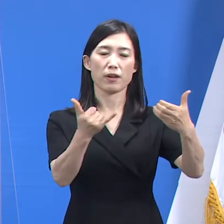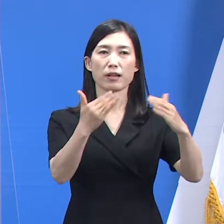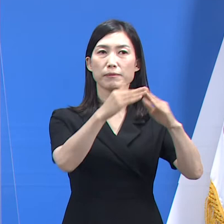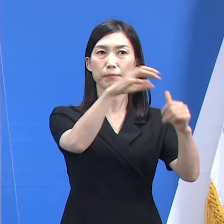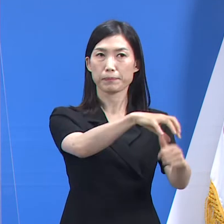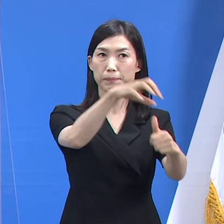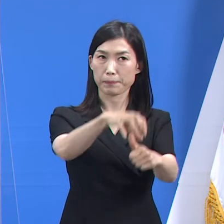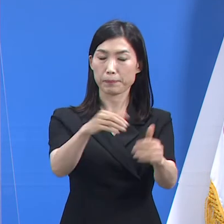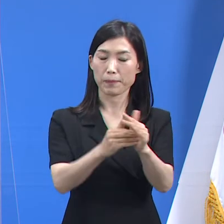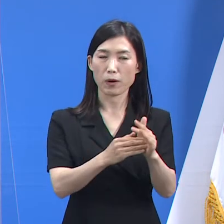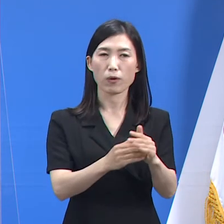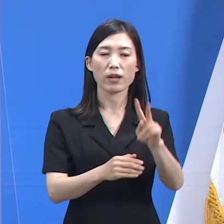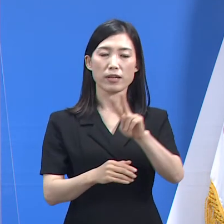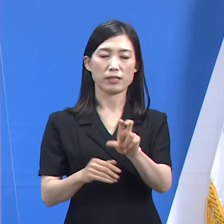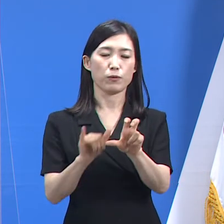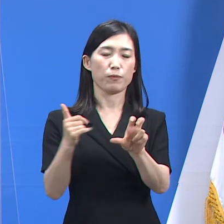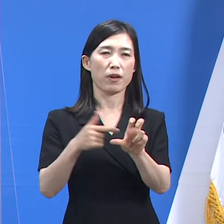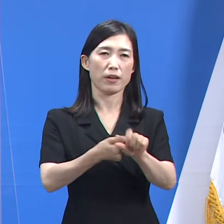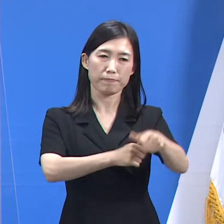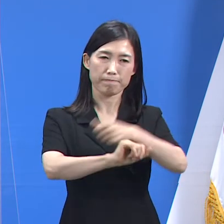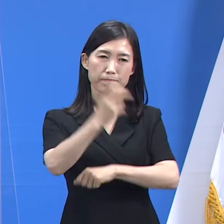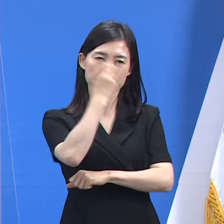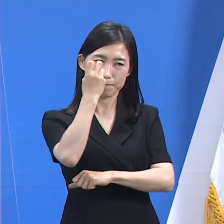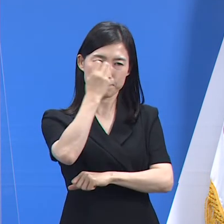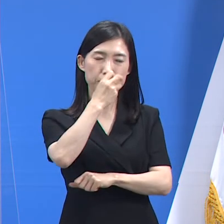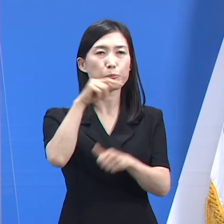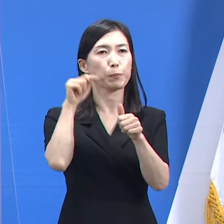25명은 능동감시 조치했습니다.